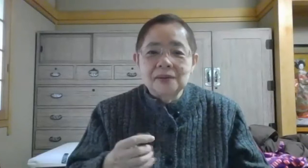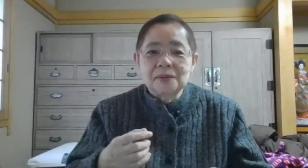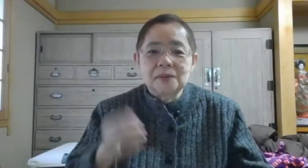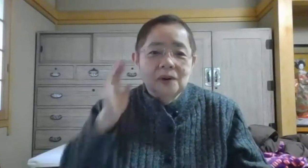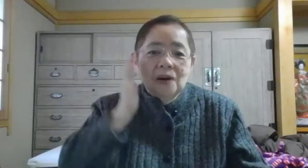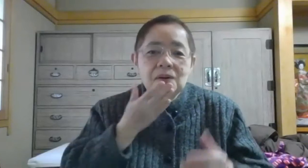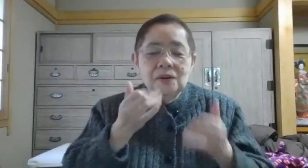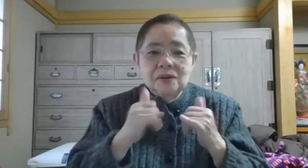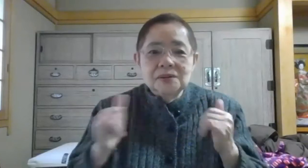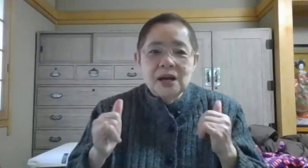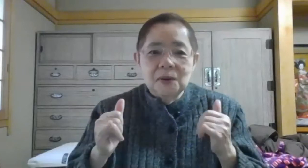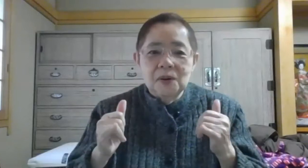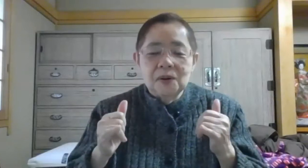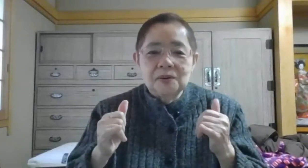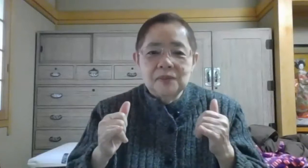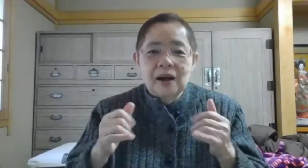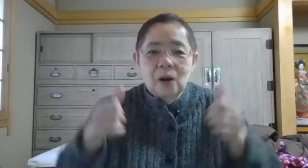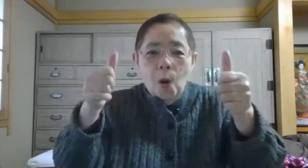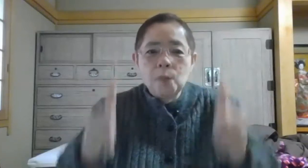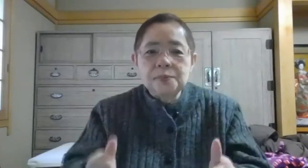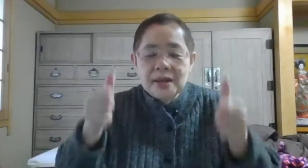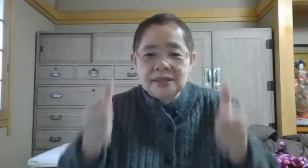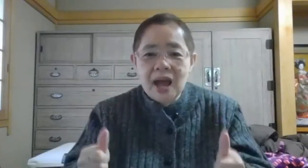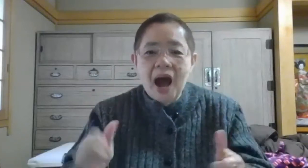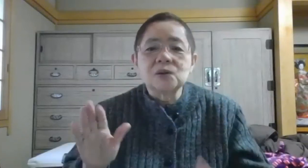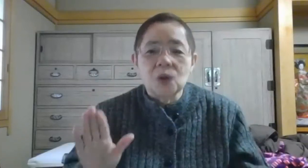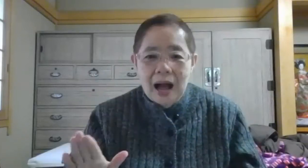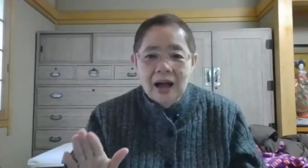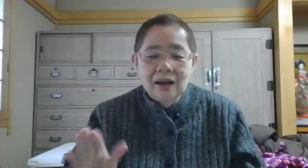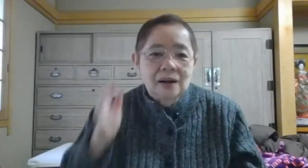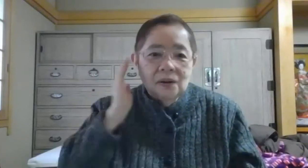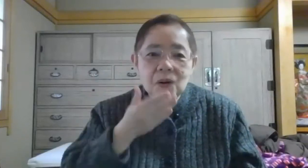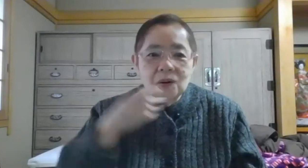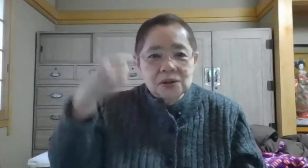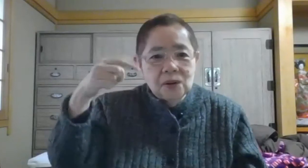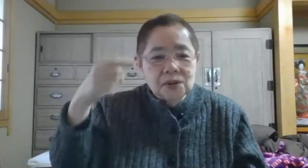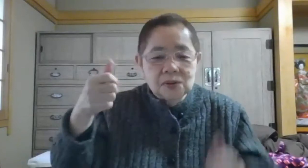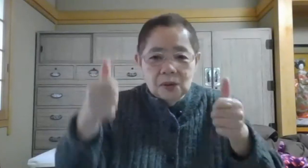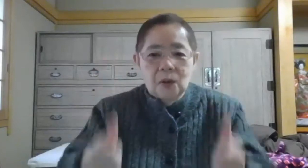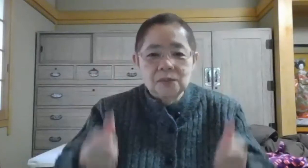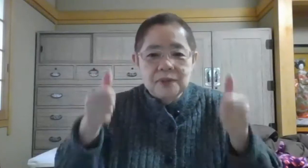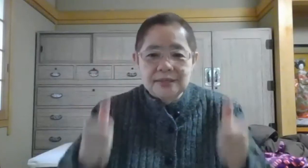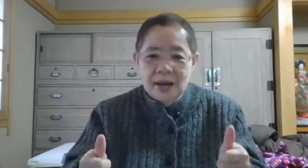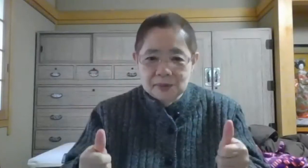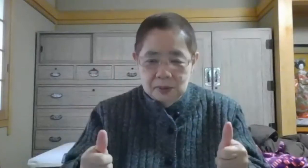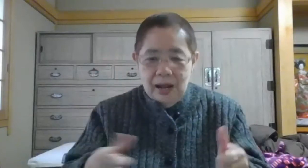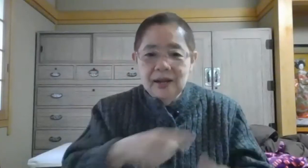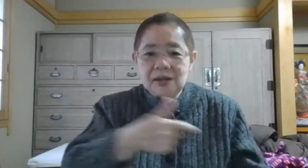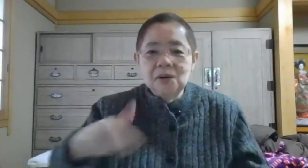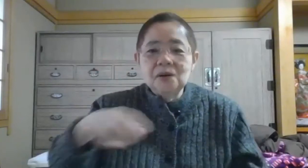ろう者のホームページであるとか、ろう教育のホームページであるとか、いろいろ